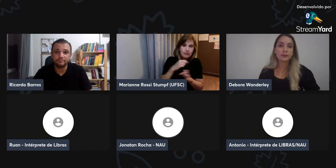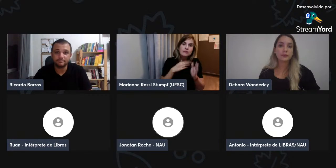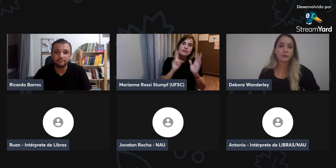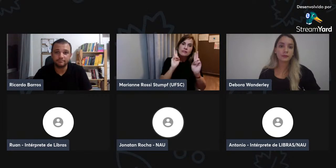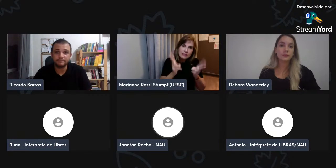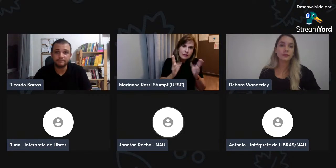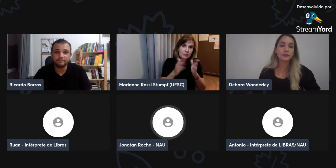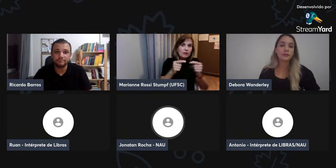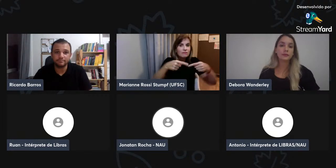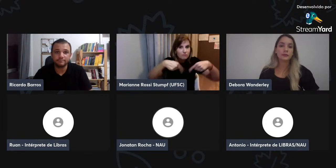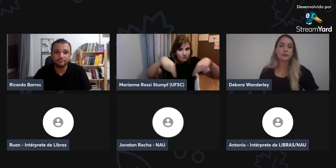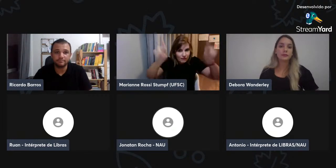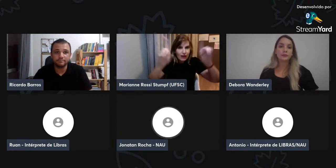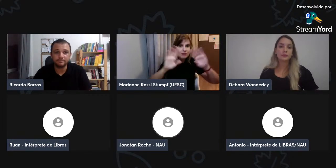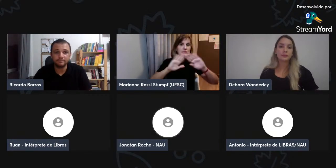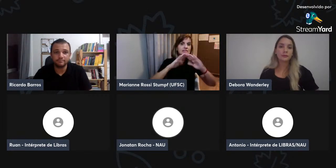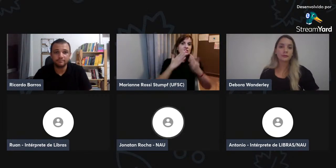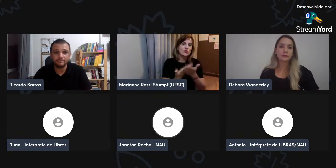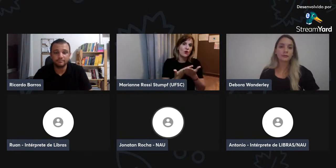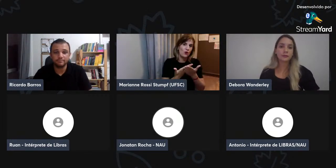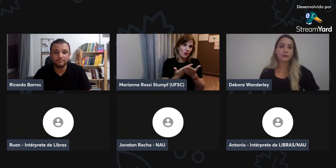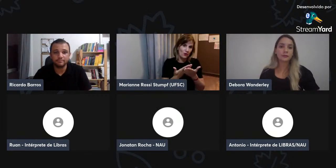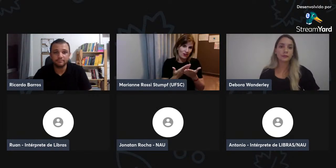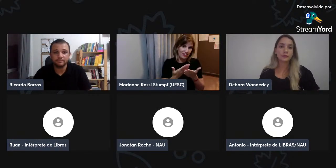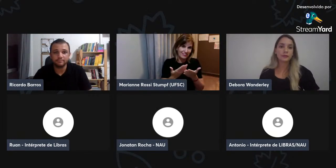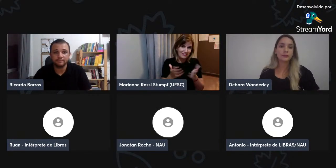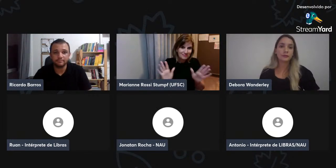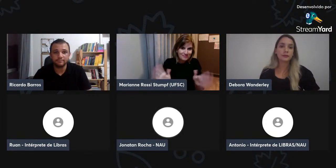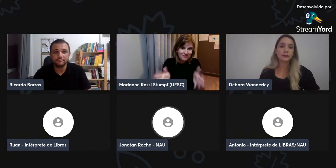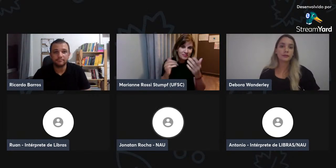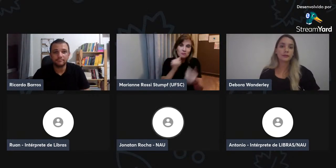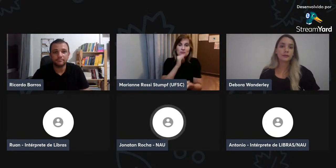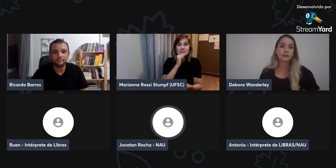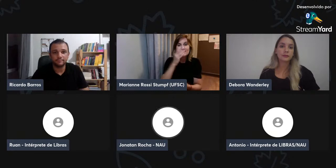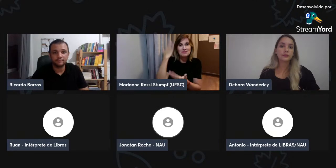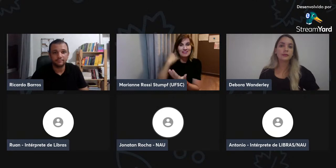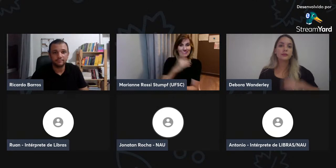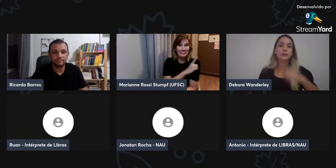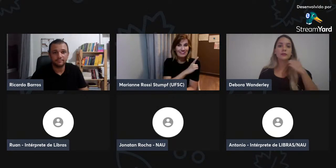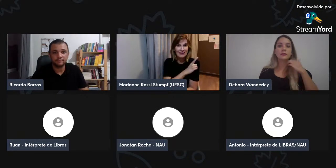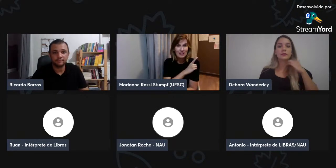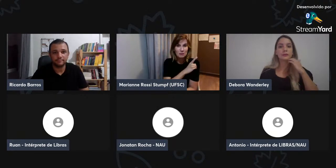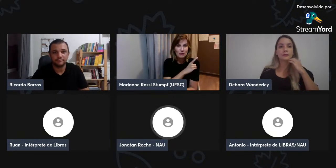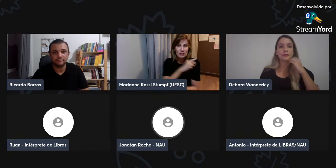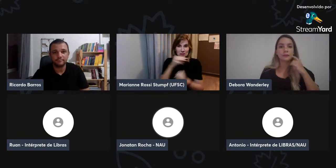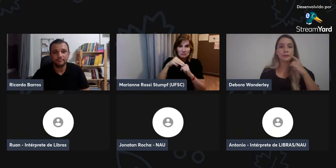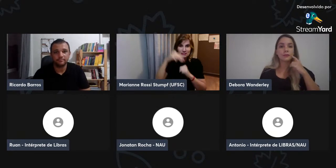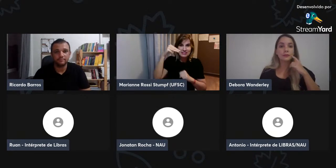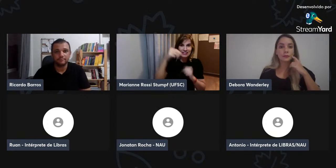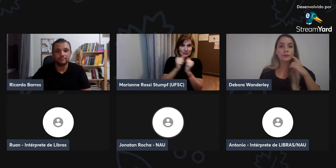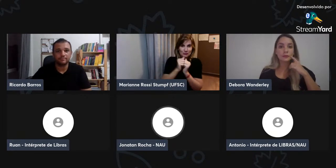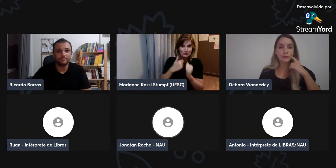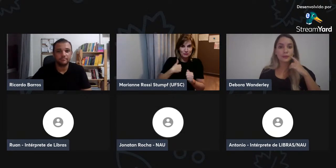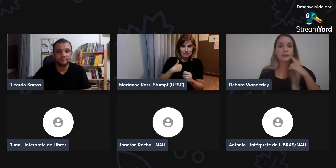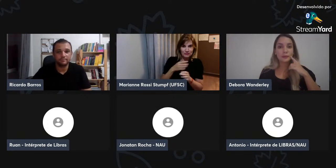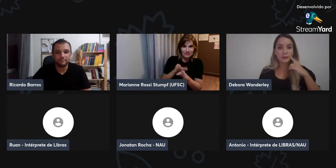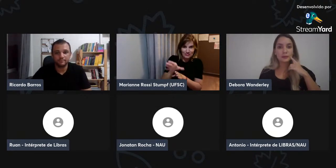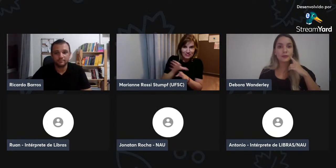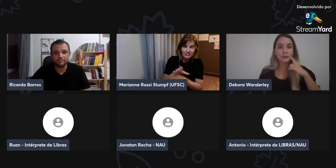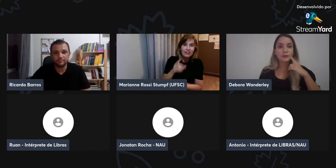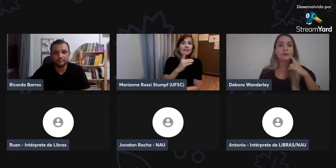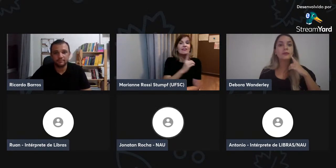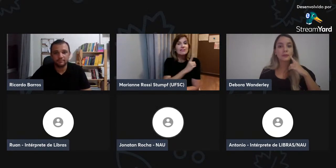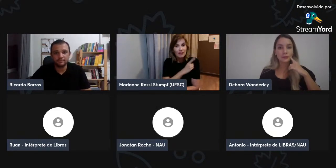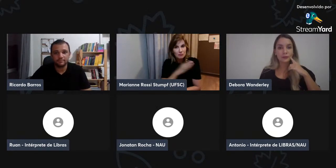Tem um aluno de mestrado que eu aconselhei a sempre ir nas escolas, né? Incentivar, né? Por exemplo, a Débora, né?